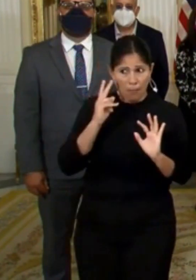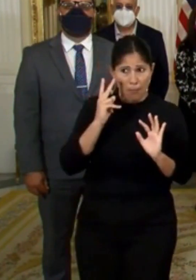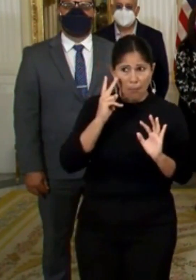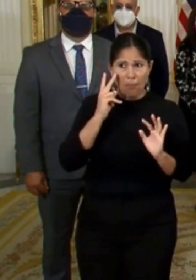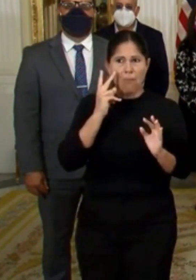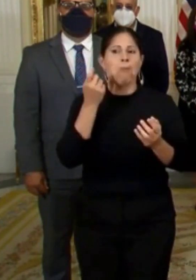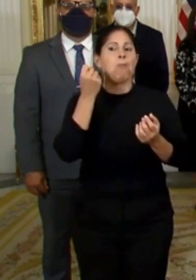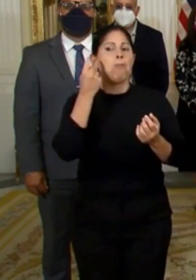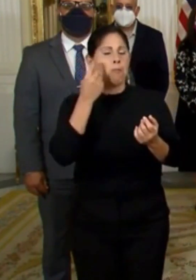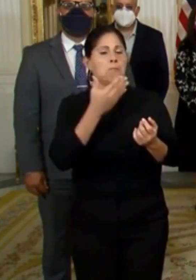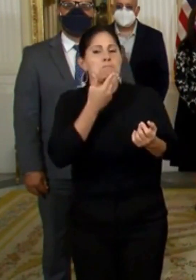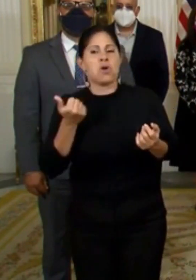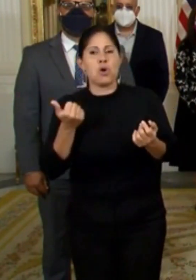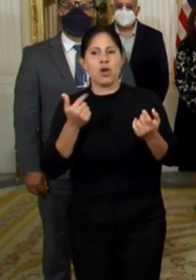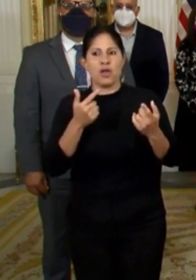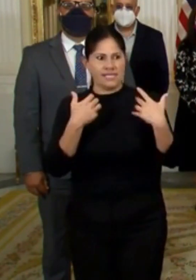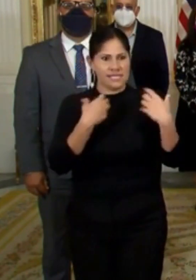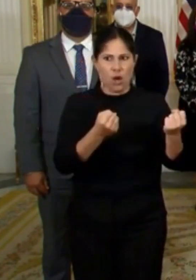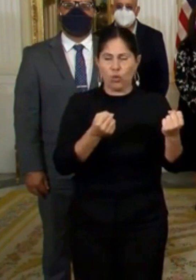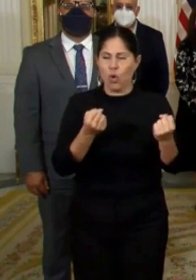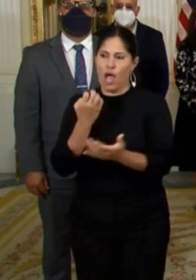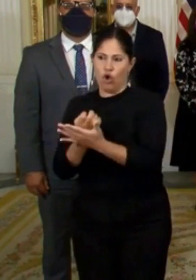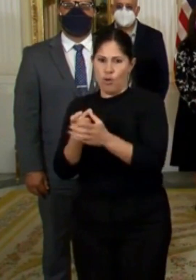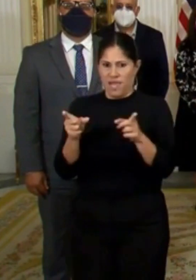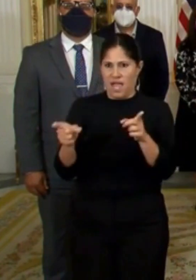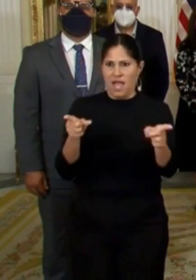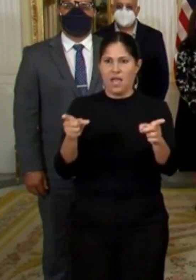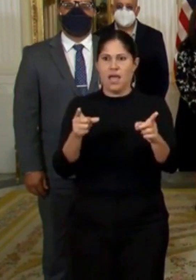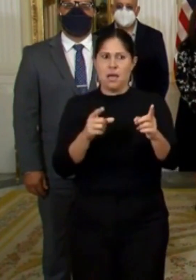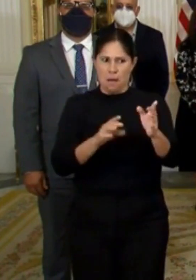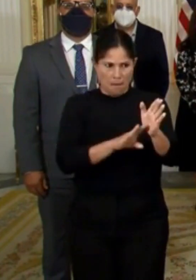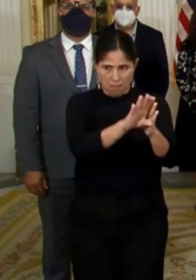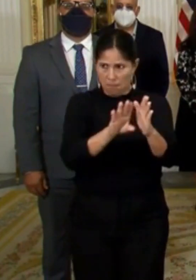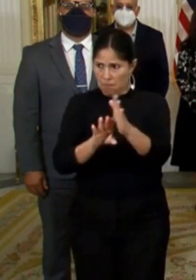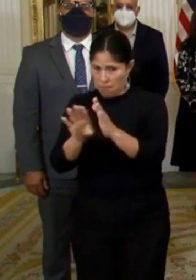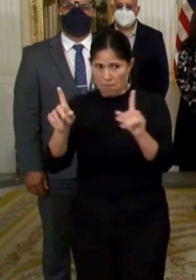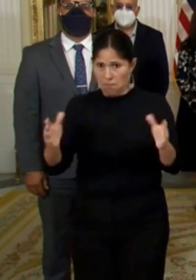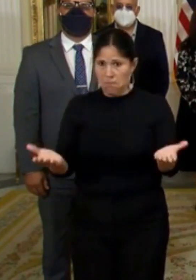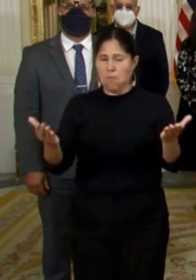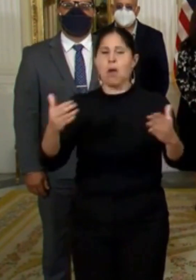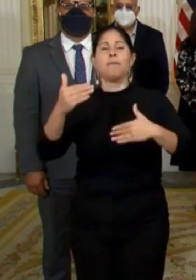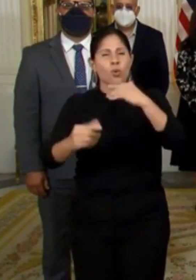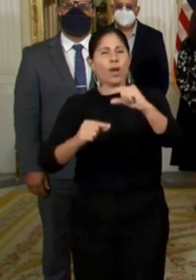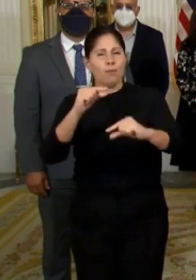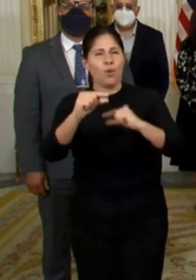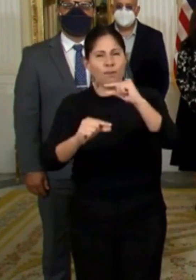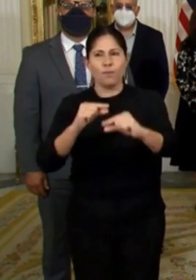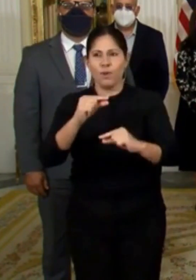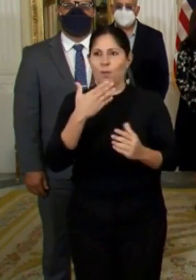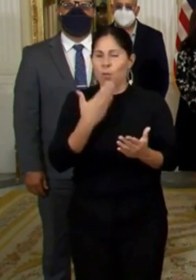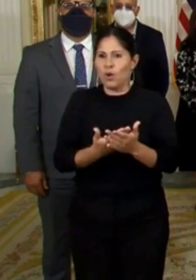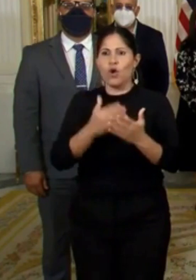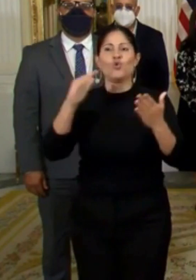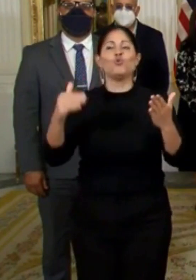Médico y el Económico. La apertura saludable y de forma organizada es un primer paso hacia la nueva